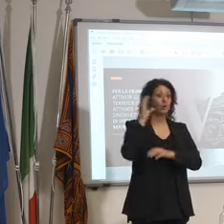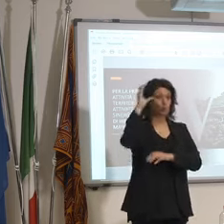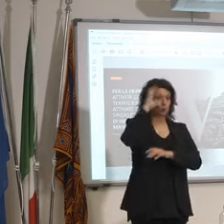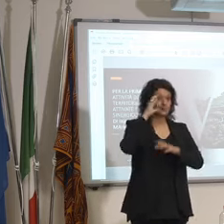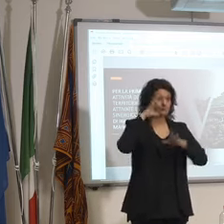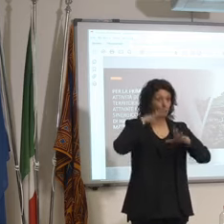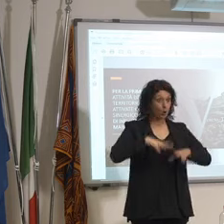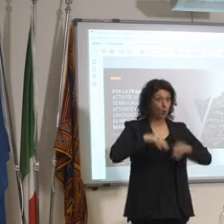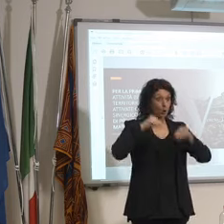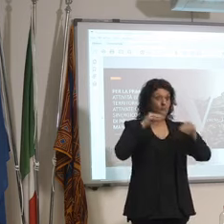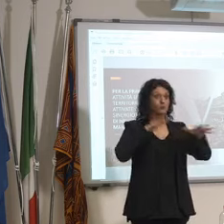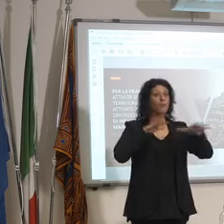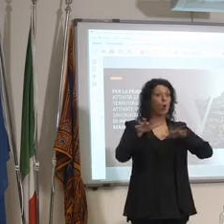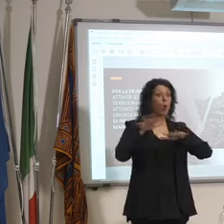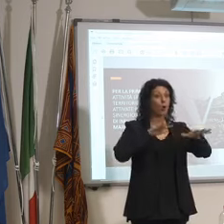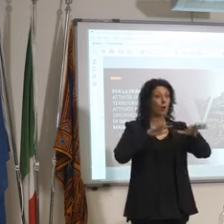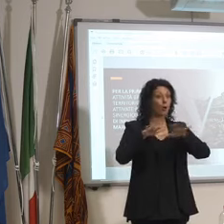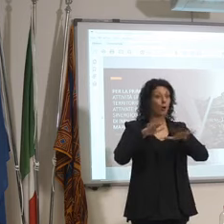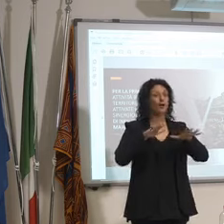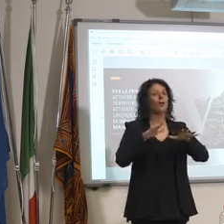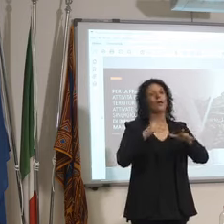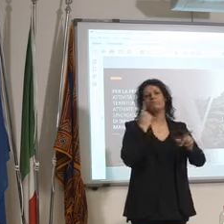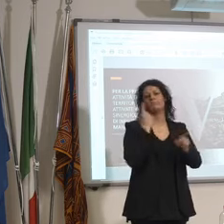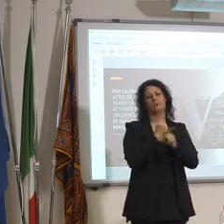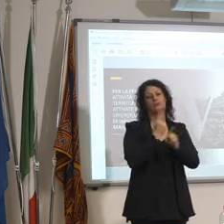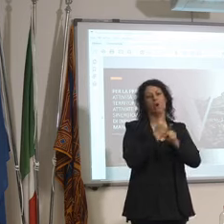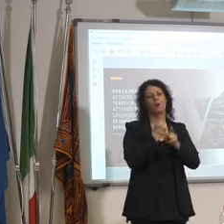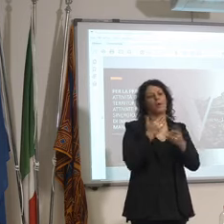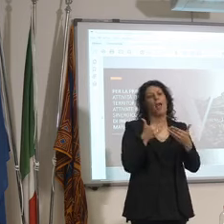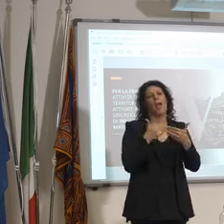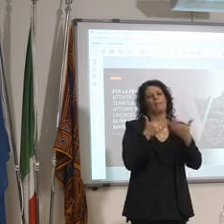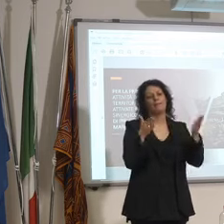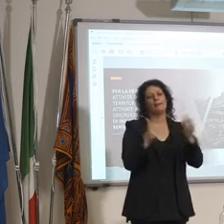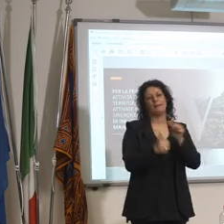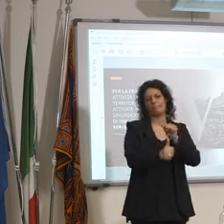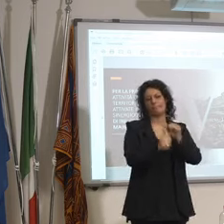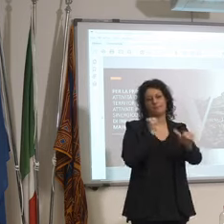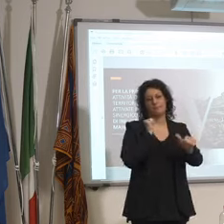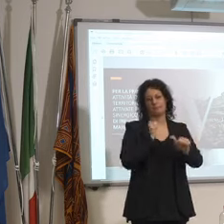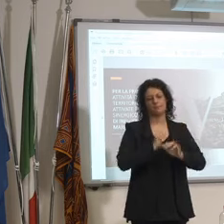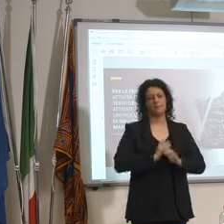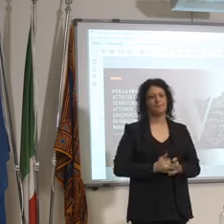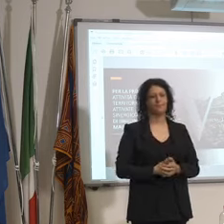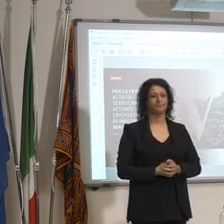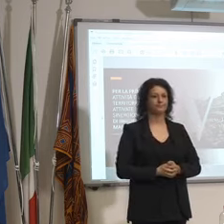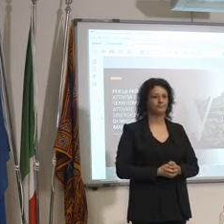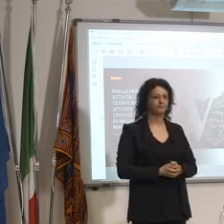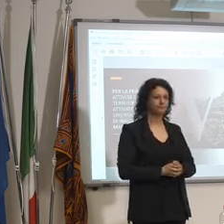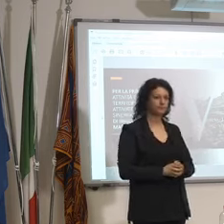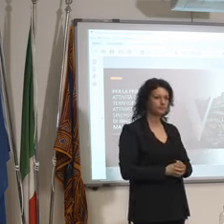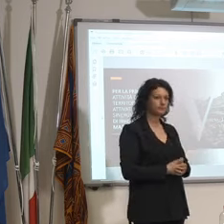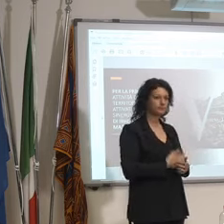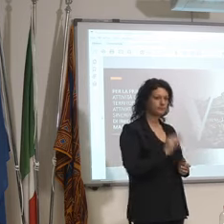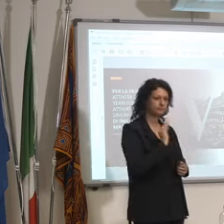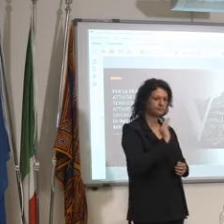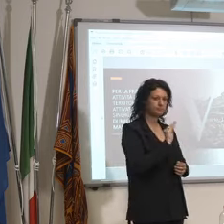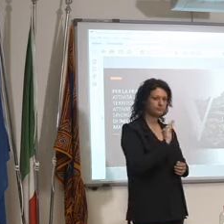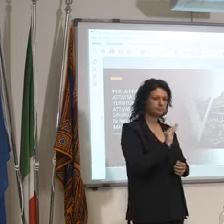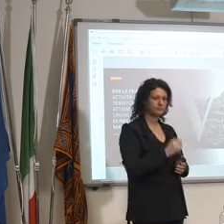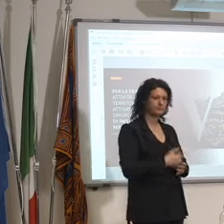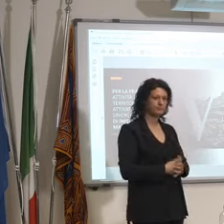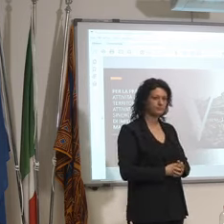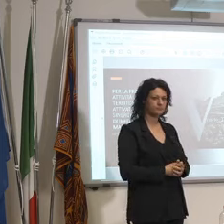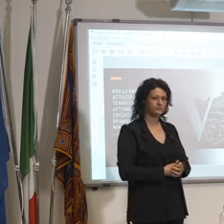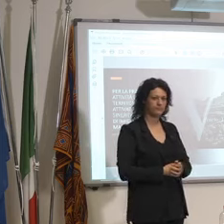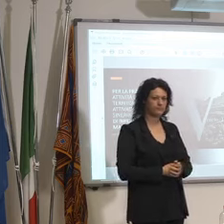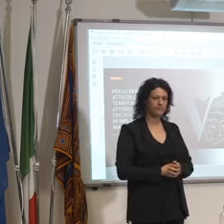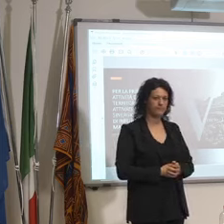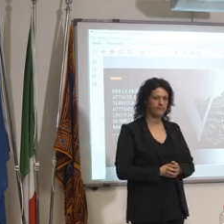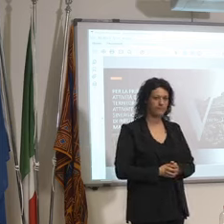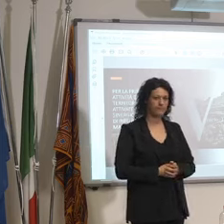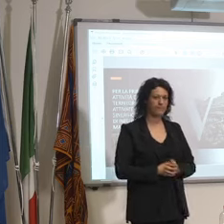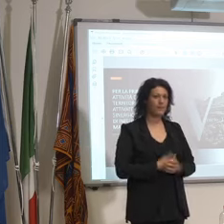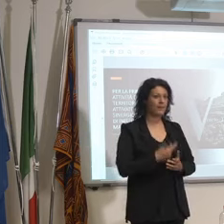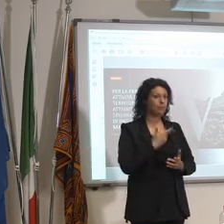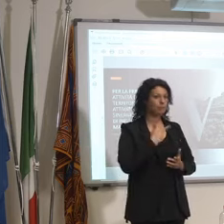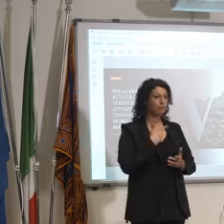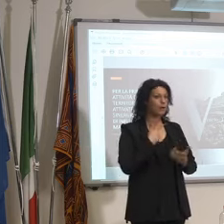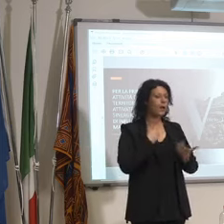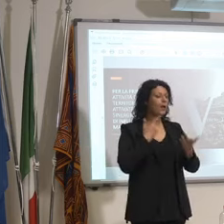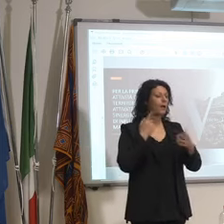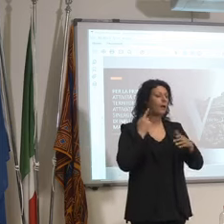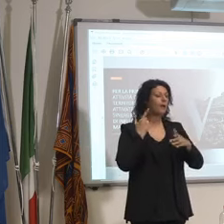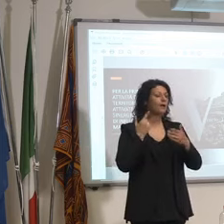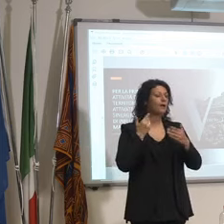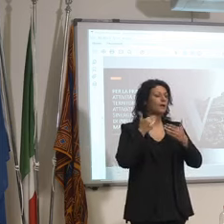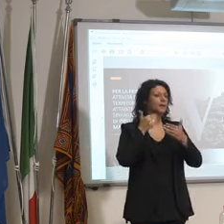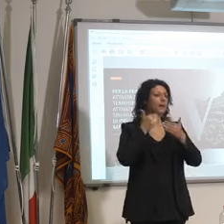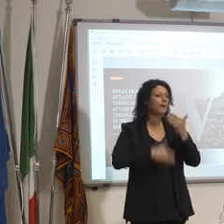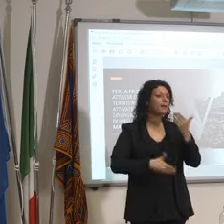siamo già allineati è stato dato un tempo di massima dall'incontro è emerso anche questo sì